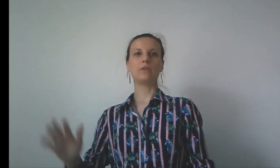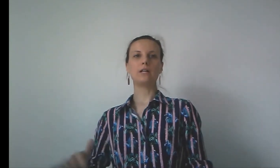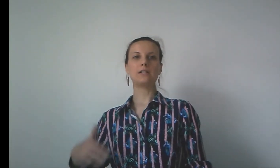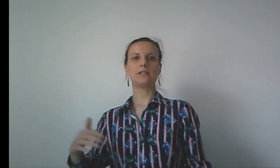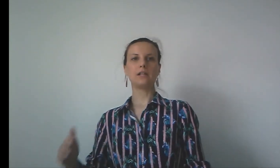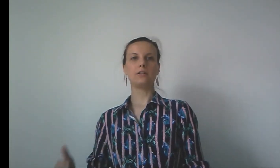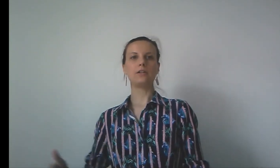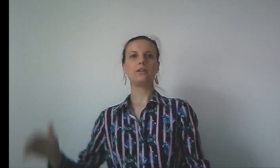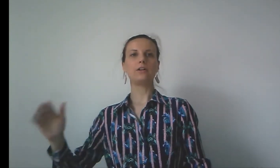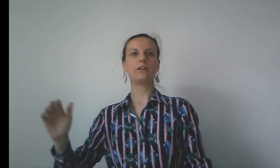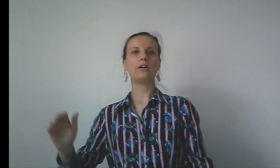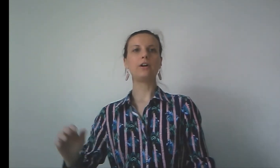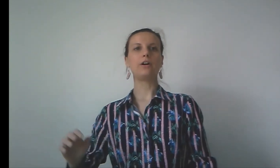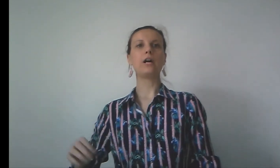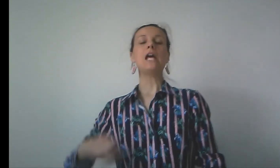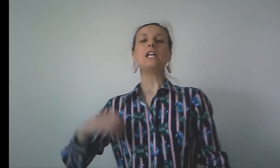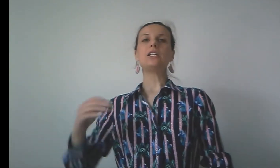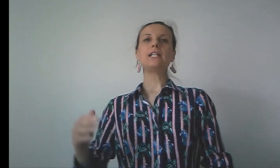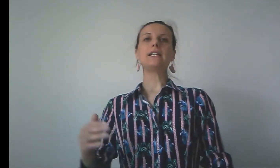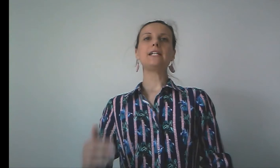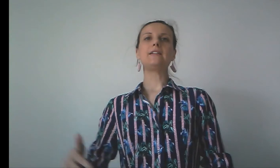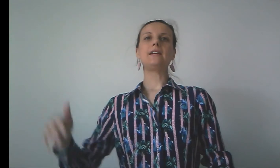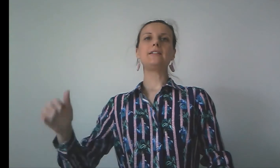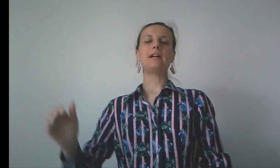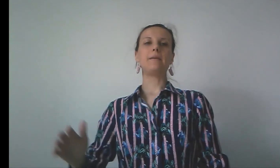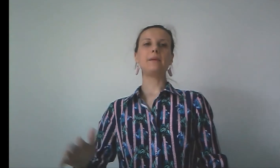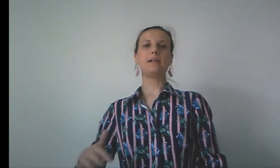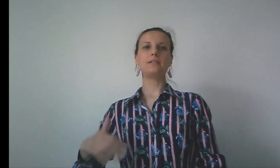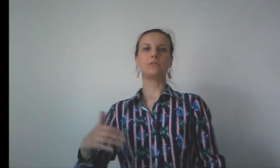Seigneur, j'ai quitté ta maison.